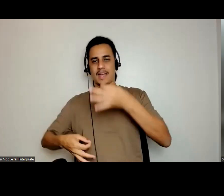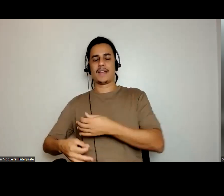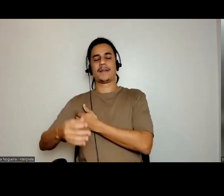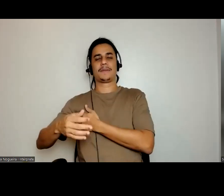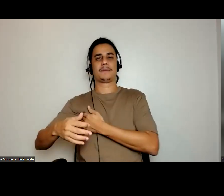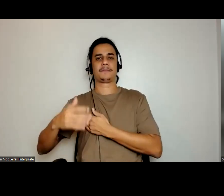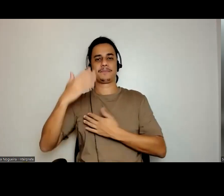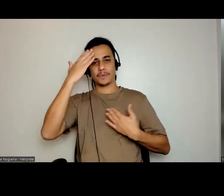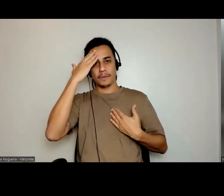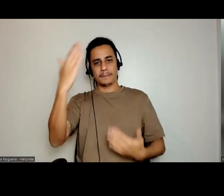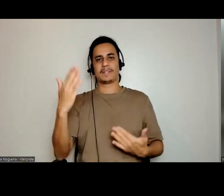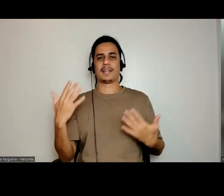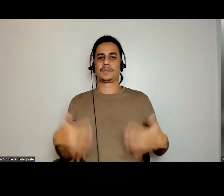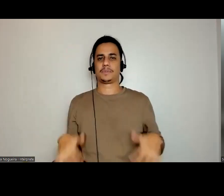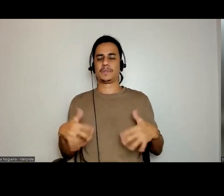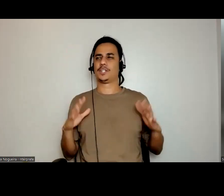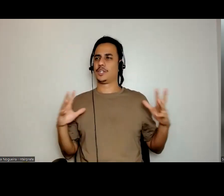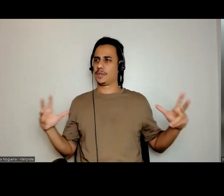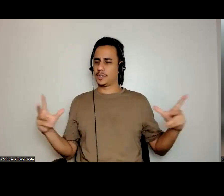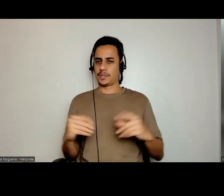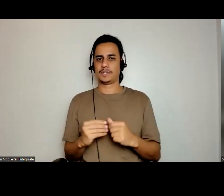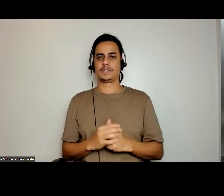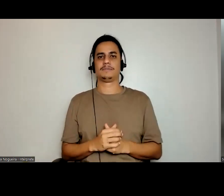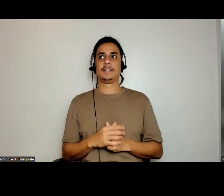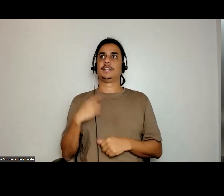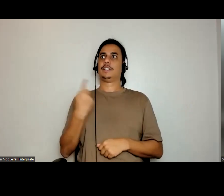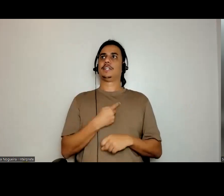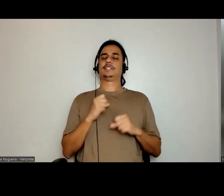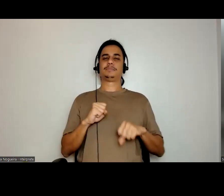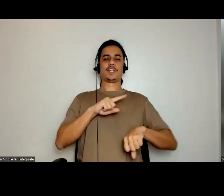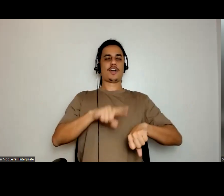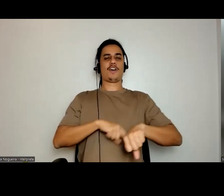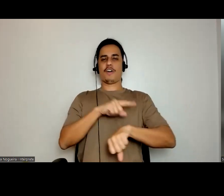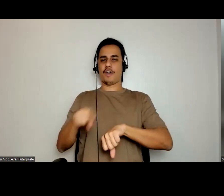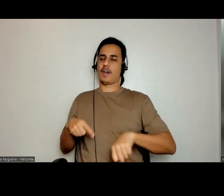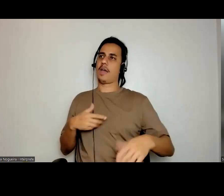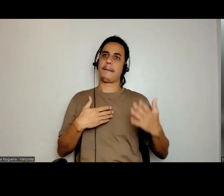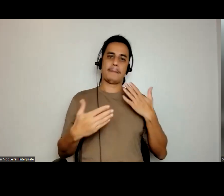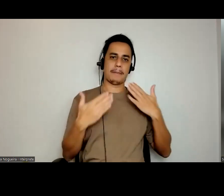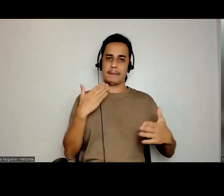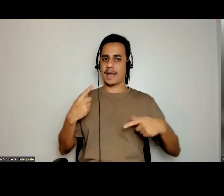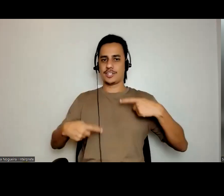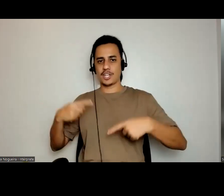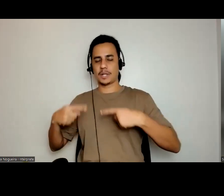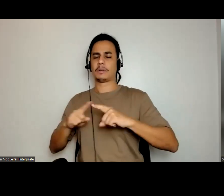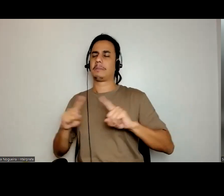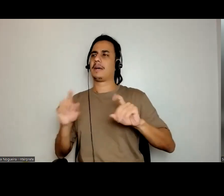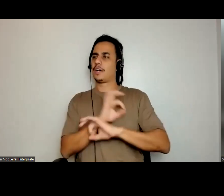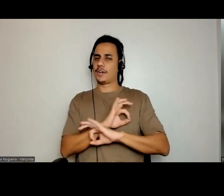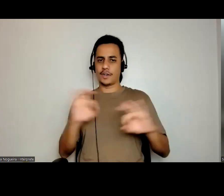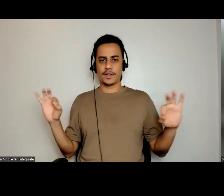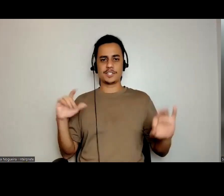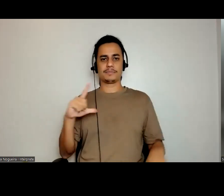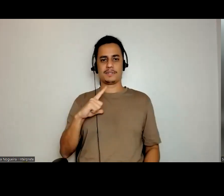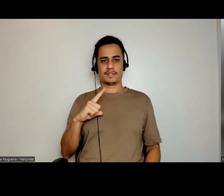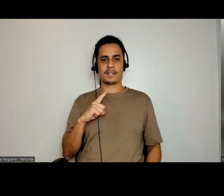Agradeço muitíssimo a todos. Acho que a gente ficaria horas aqui, né, conversando, dialogando, mas foi ótimo. Bom,